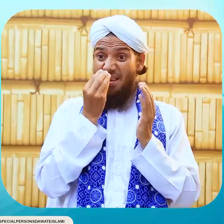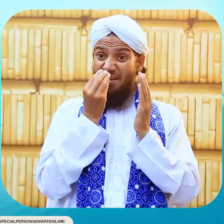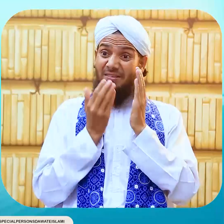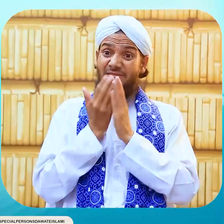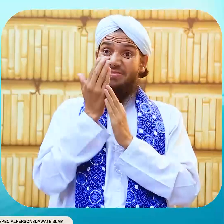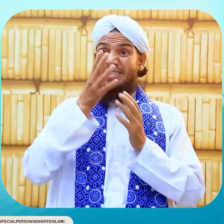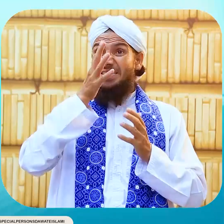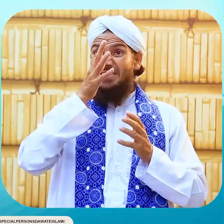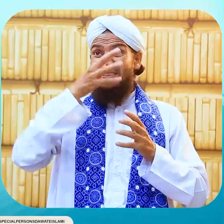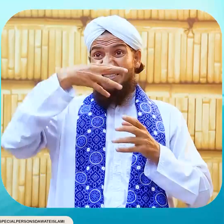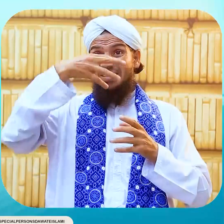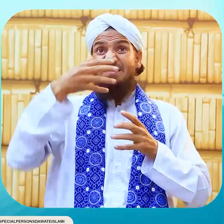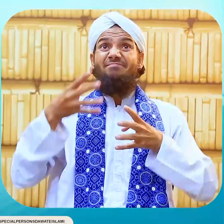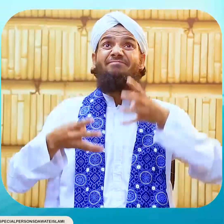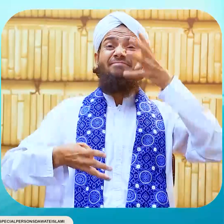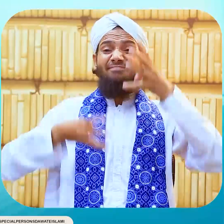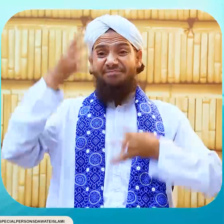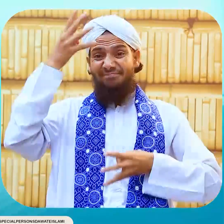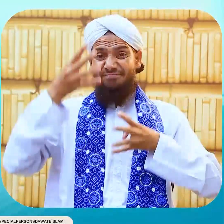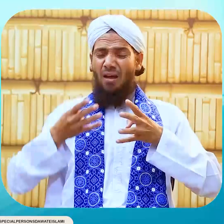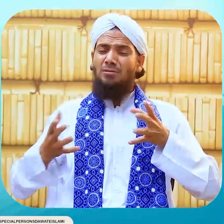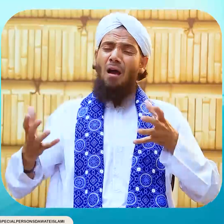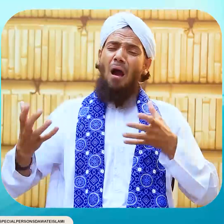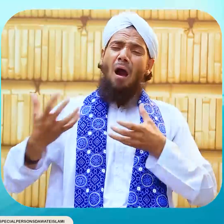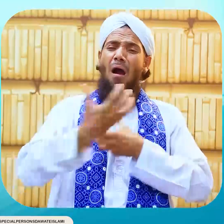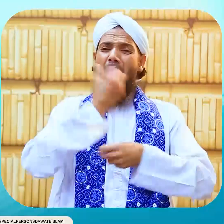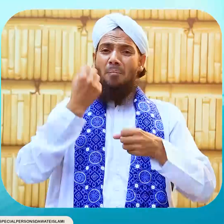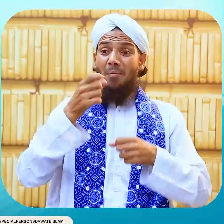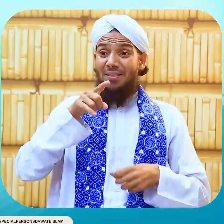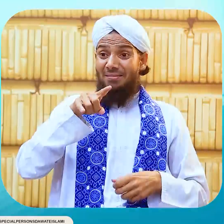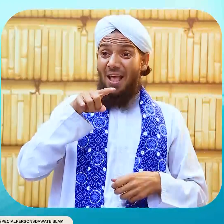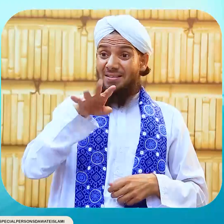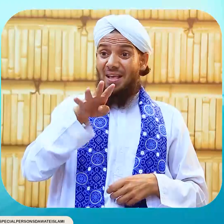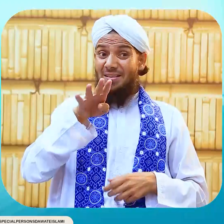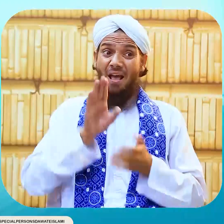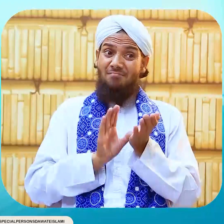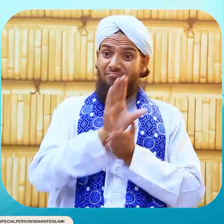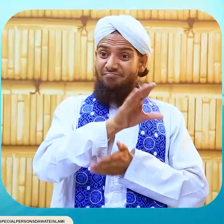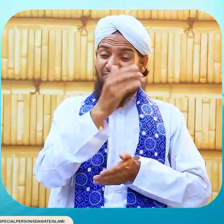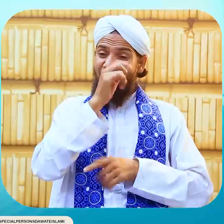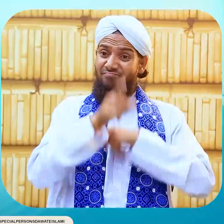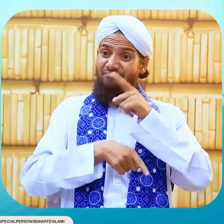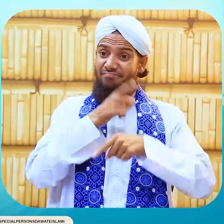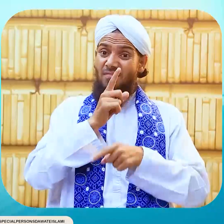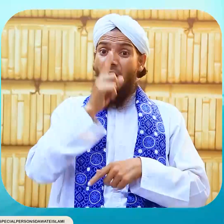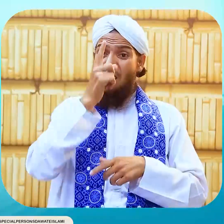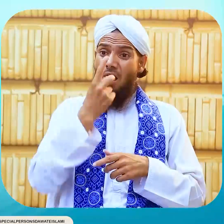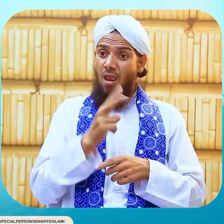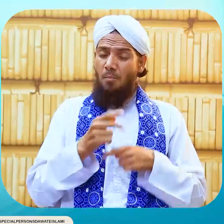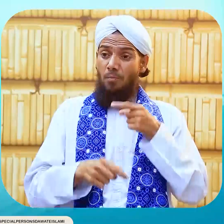محلات نہروں اور درختوں سمیت دس ہزار درم میں اللہ تعالیٰ سے فلان بن فلان